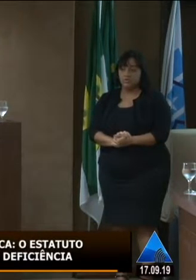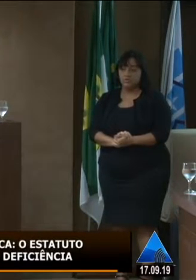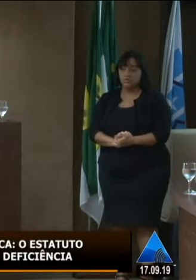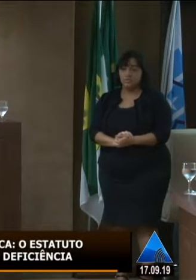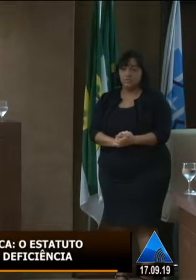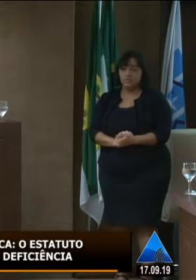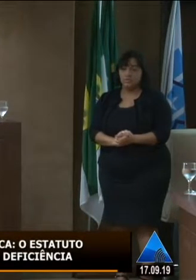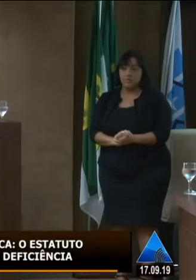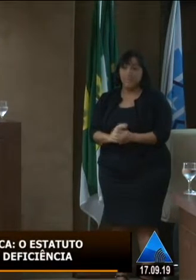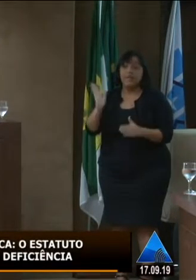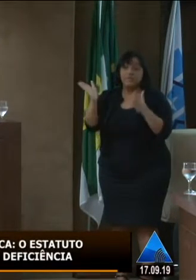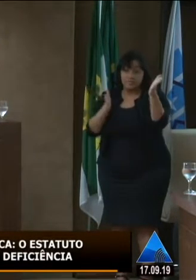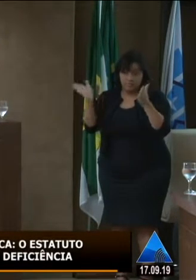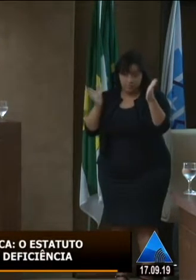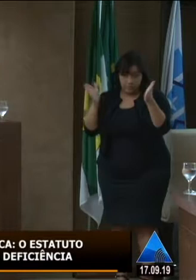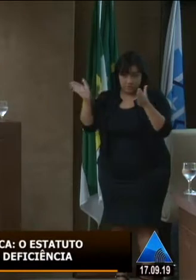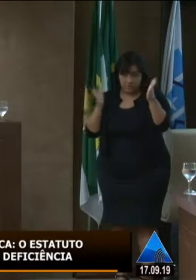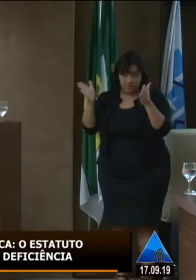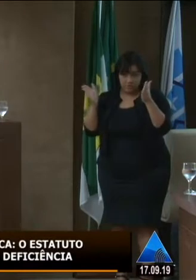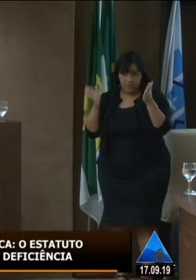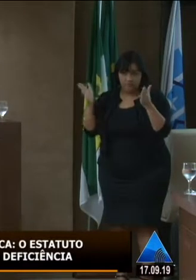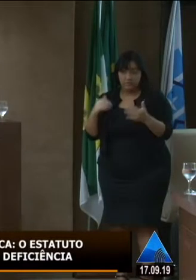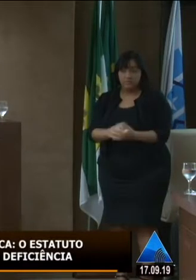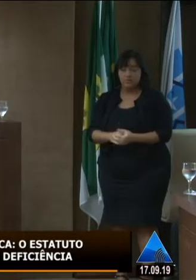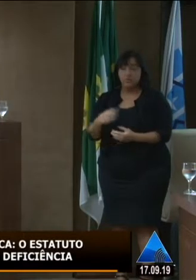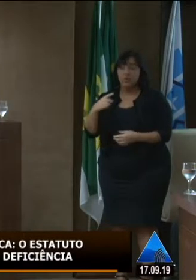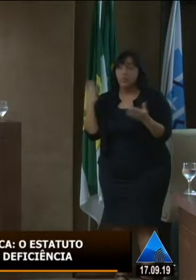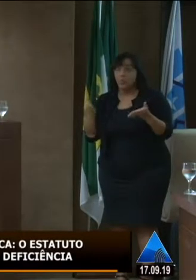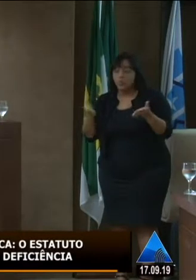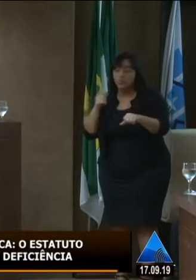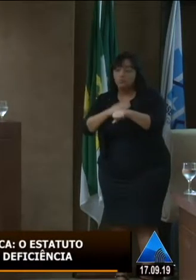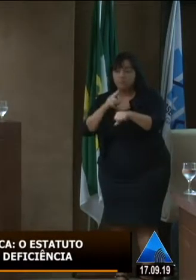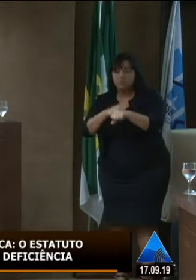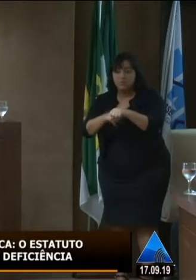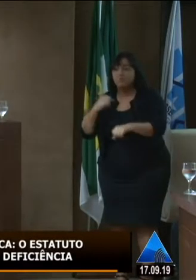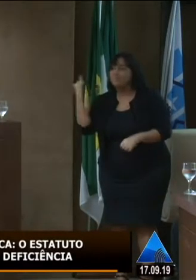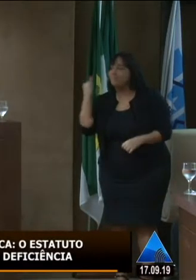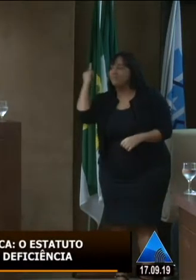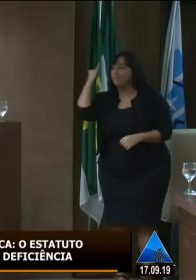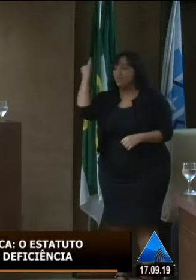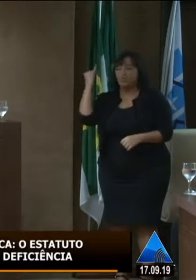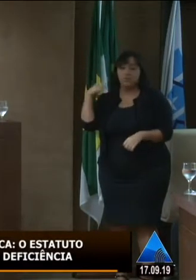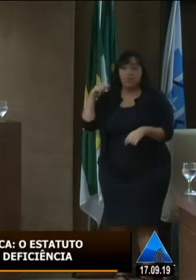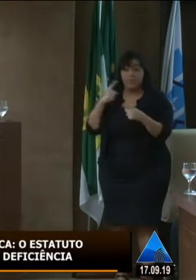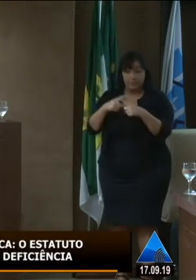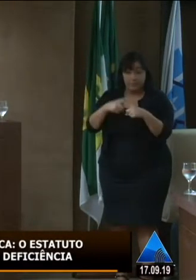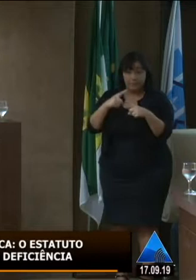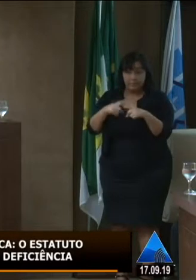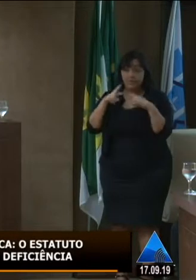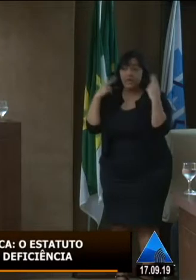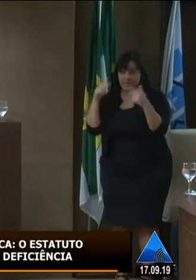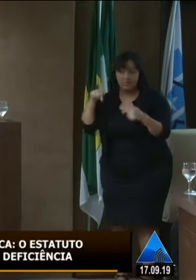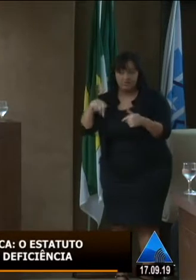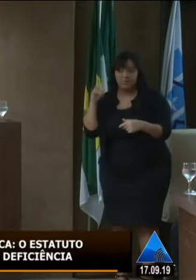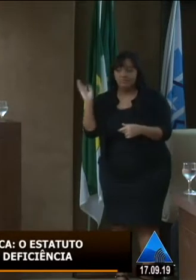acessibilidade. E hoje é um momento histórico, porque essa reunião já foi feita no passado, mas